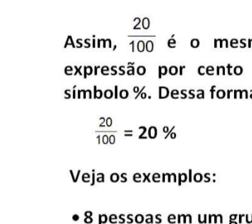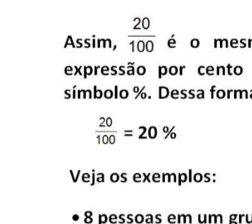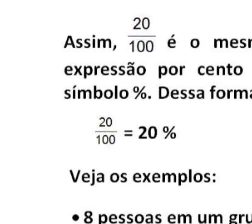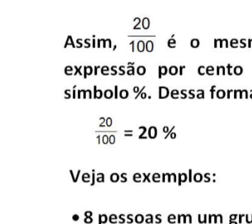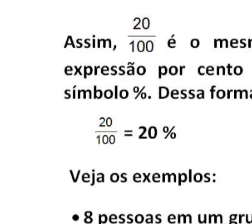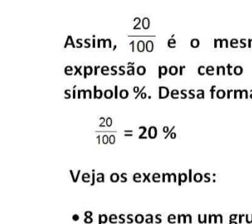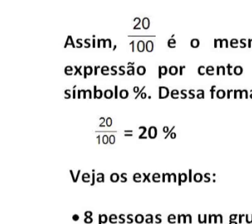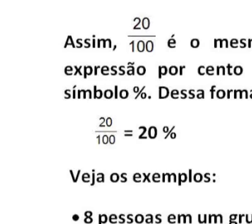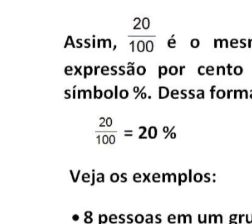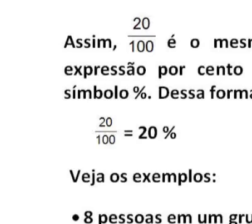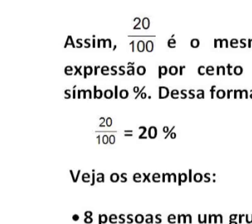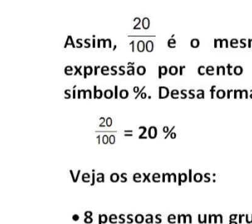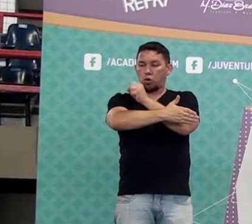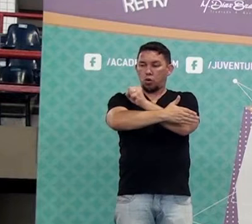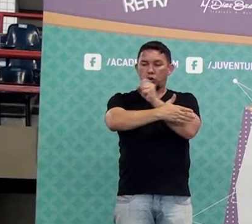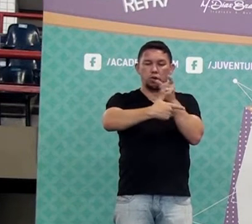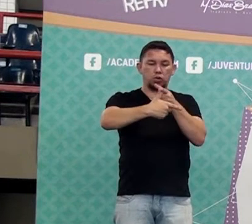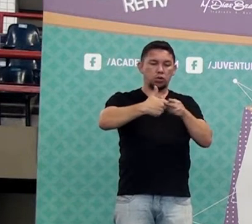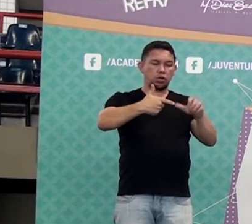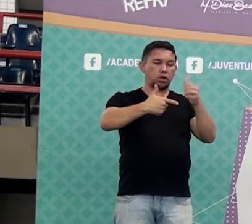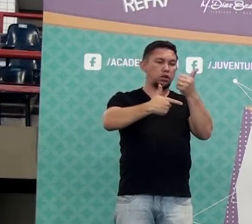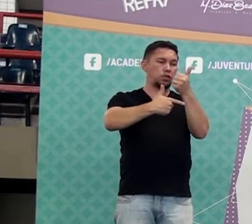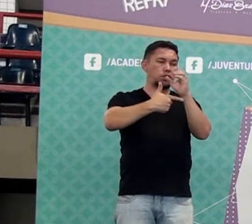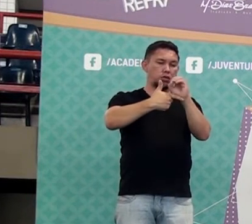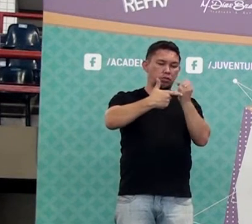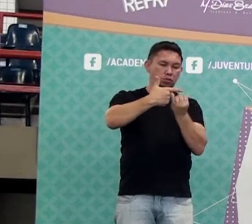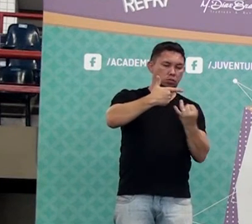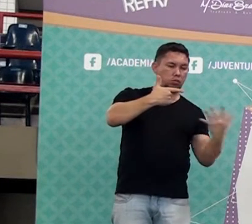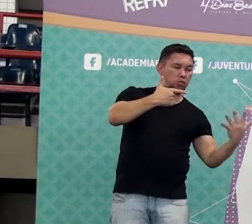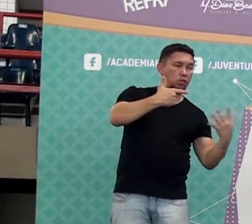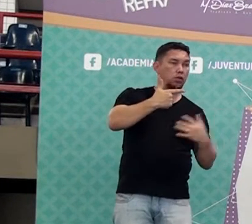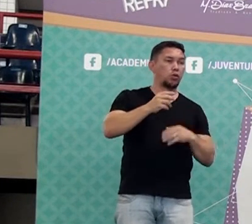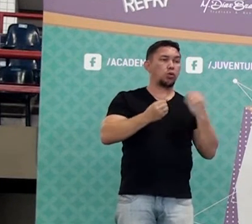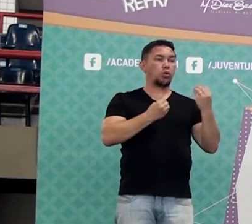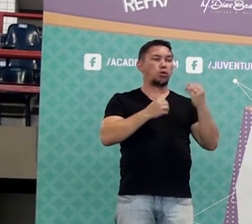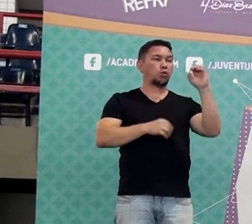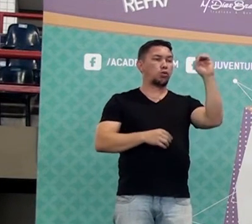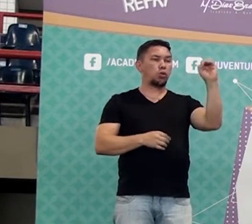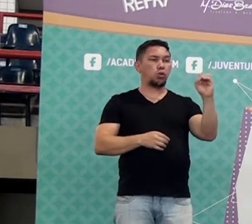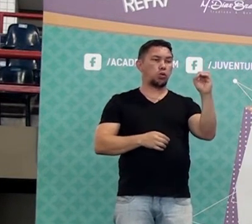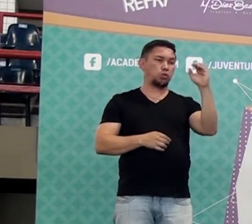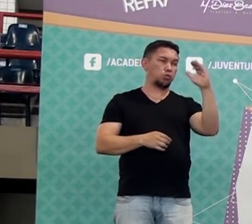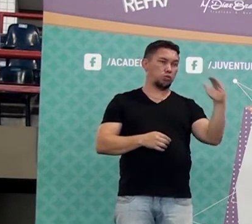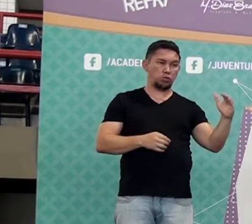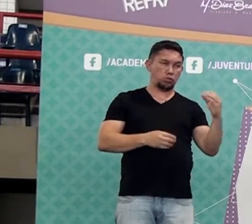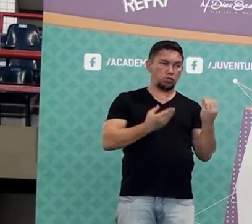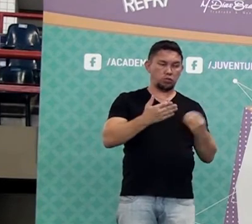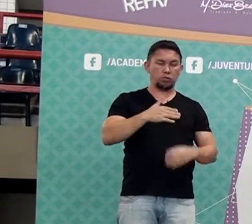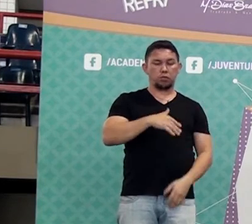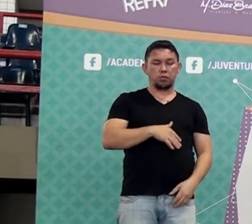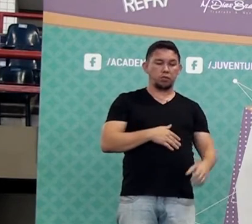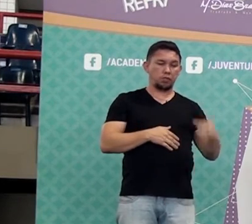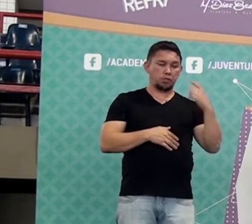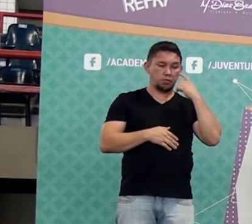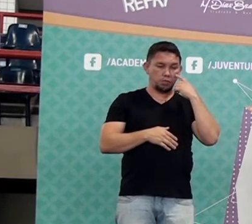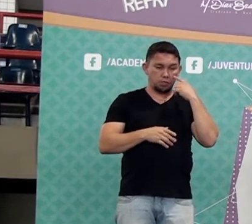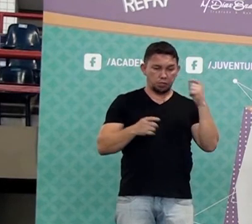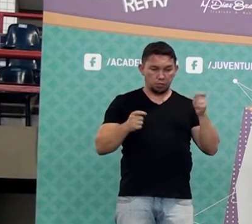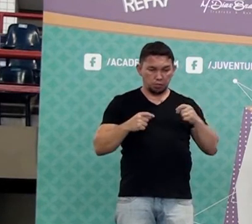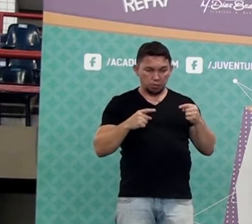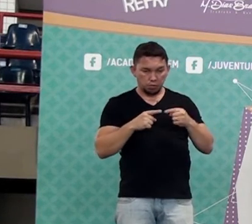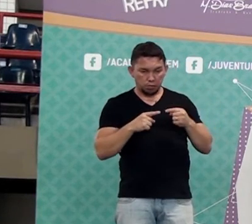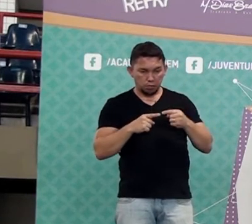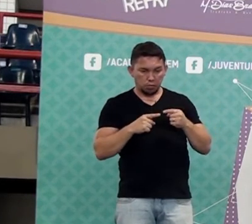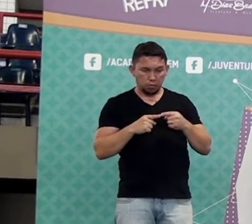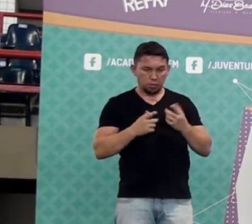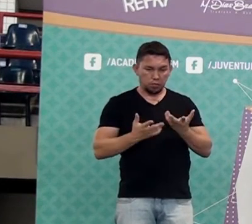dividido por dez. Está legal? Mas se eu quiser falar em por cento, como é? Oito dividido por dez. Já dá para falar o